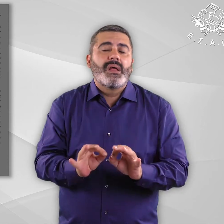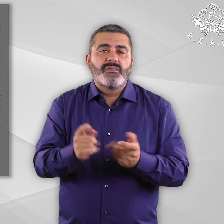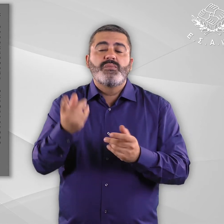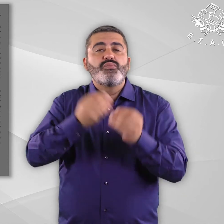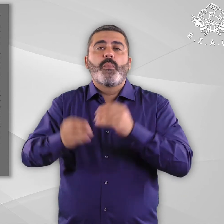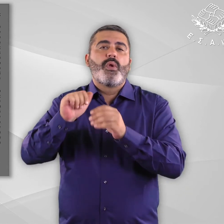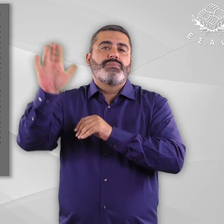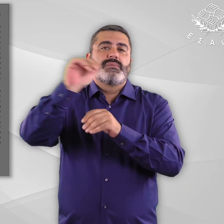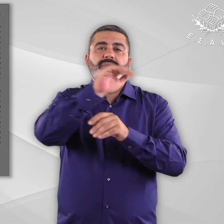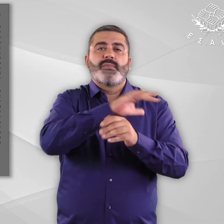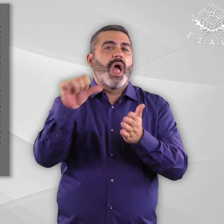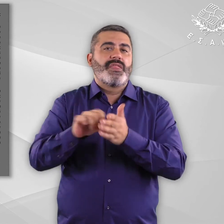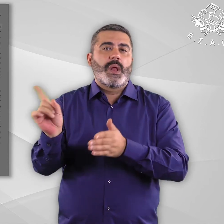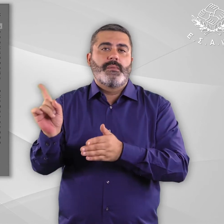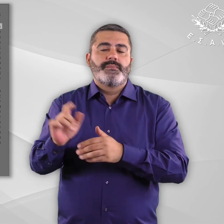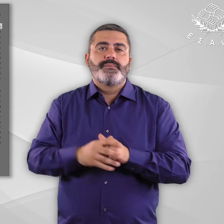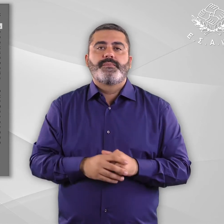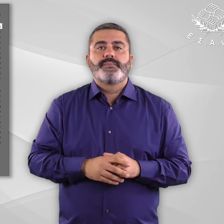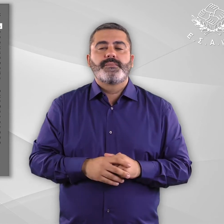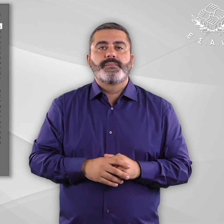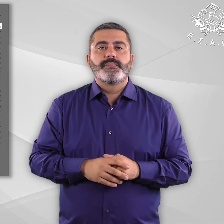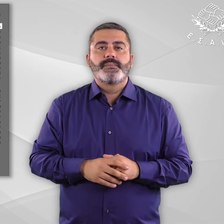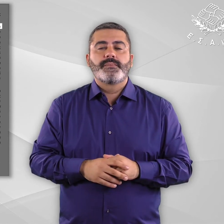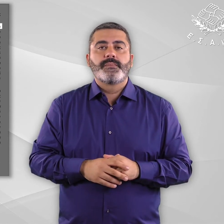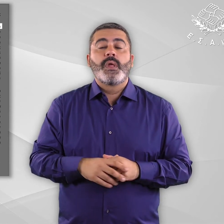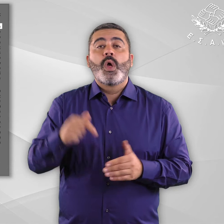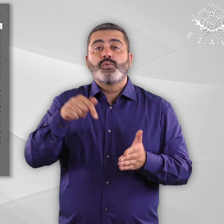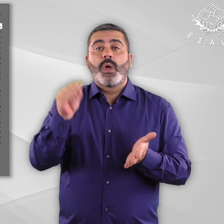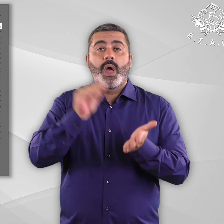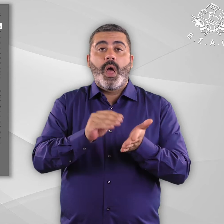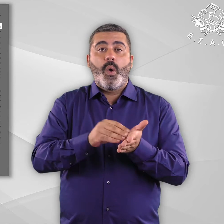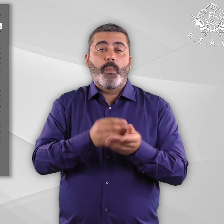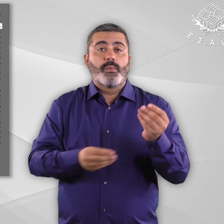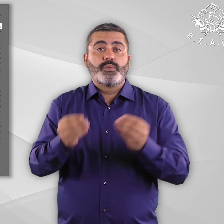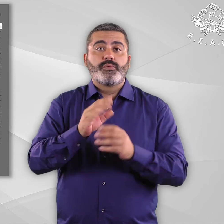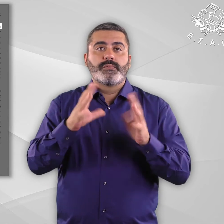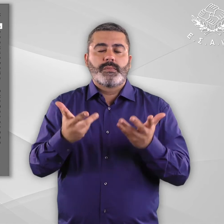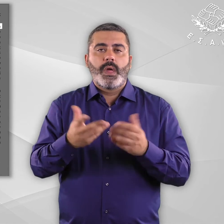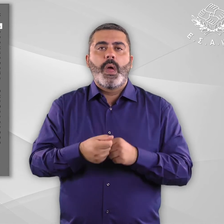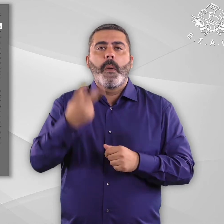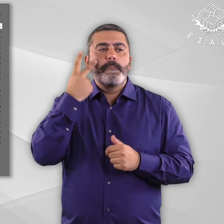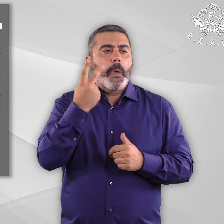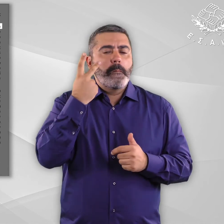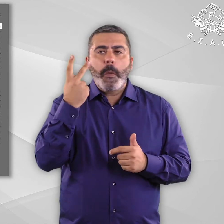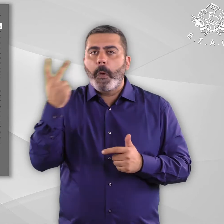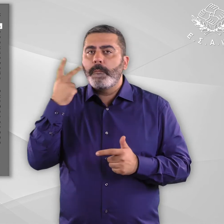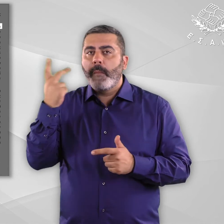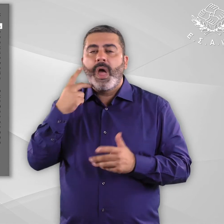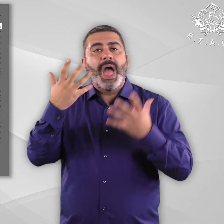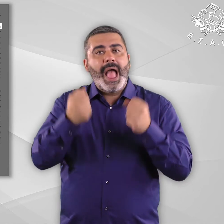Τέλος σελίδες 14. Επιπροσθέτως, σε αρκετές περιπτώσεις η παρεχόμενη προσβασιμότητα αφορά αποκλειστικά στη φυσική